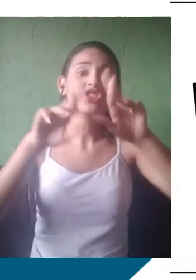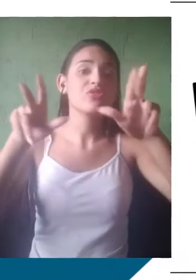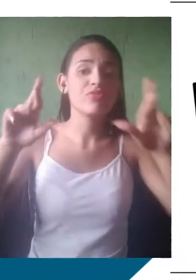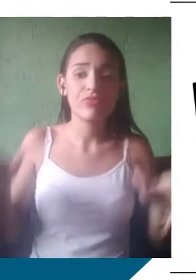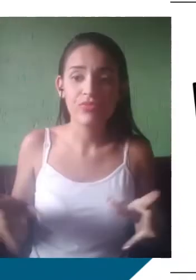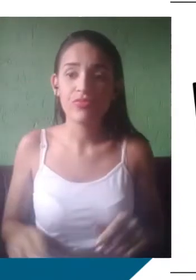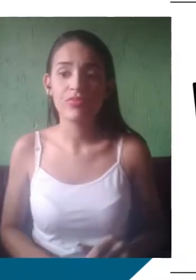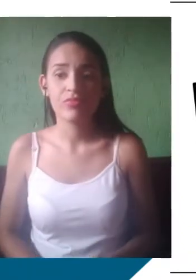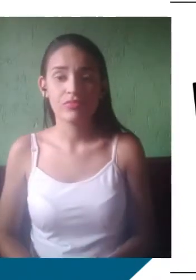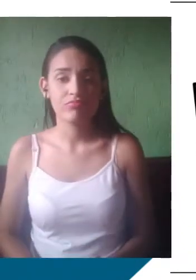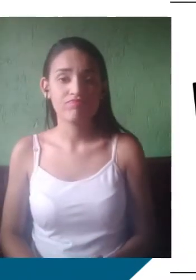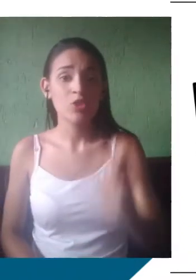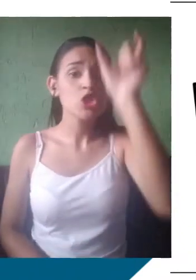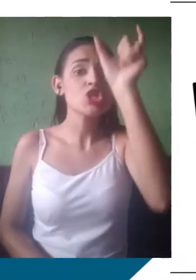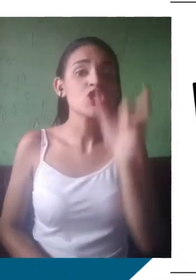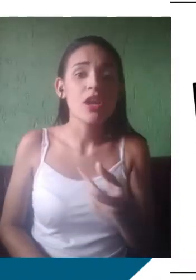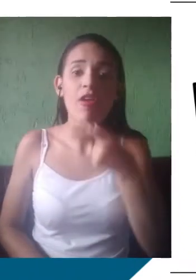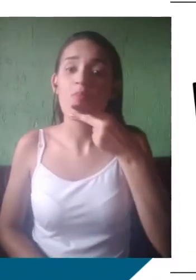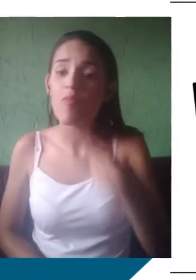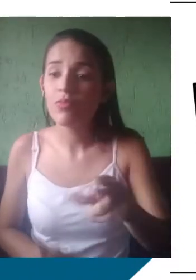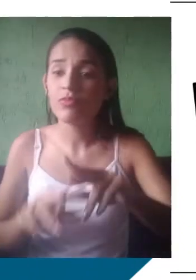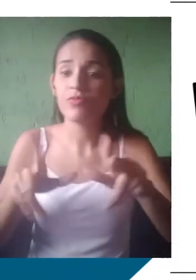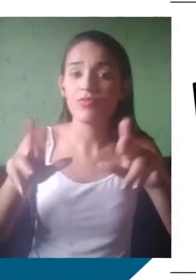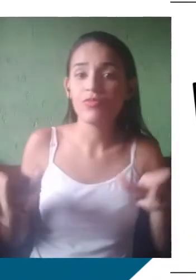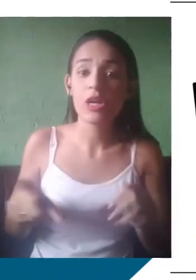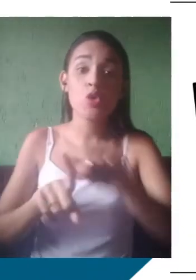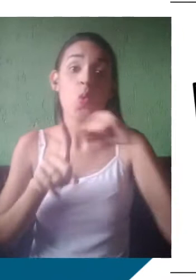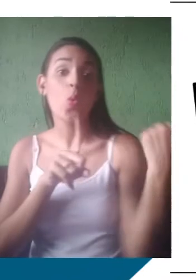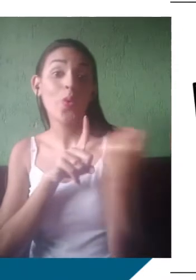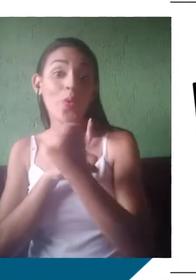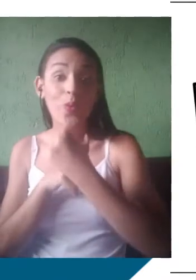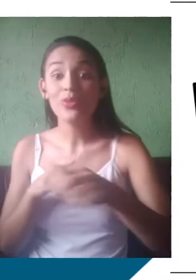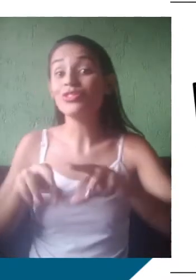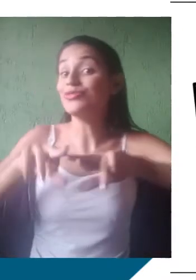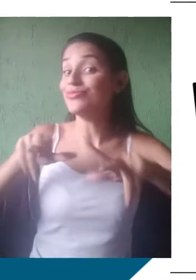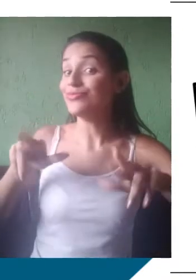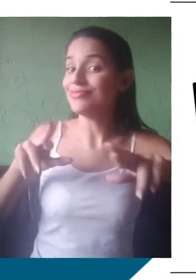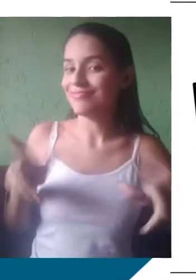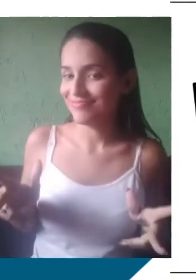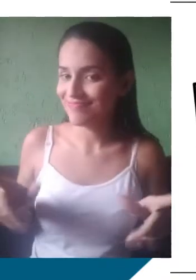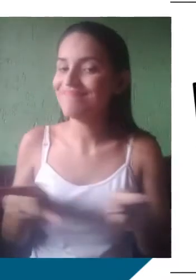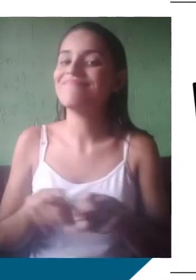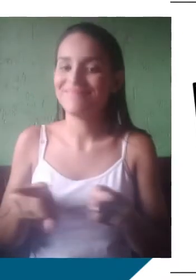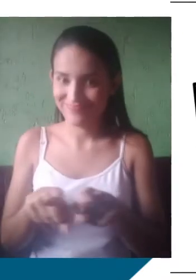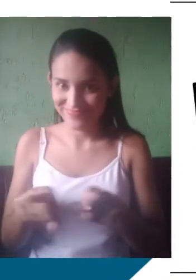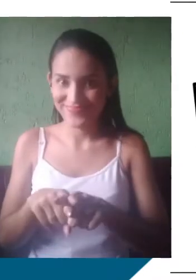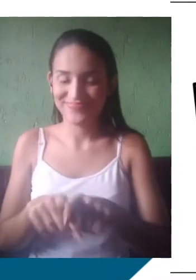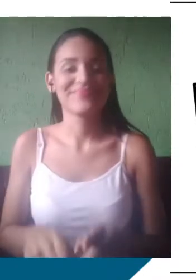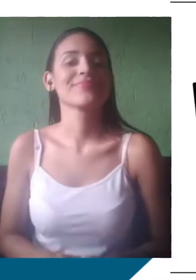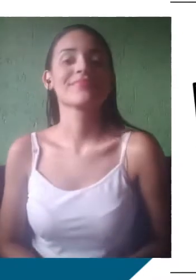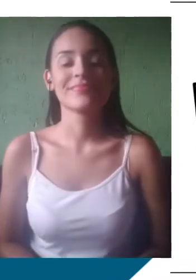português contemporâneo, né? Pego aqui em 2020. Quais são as variações que estão